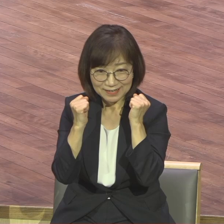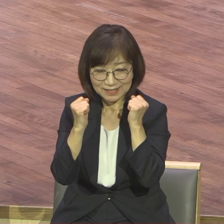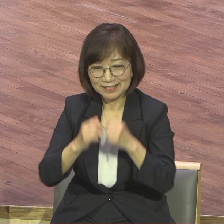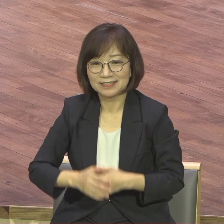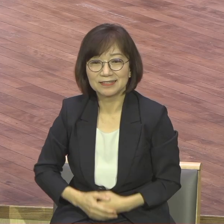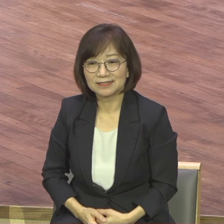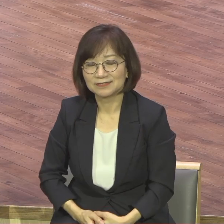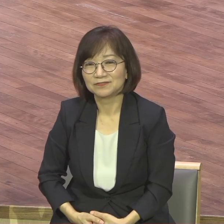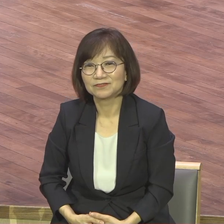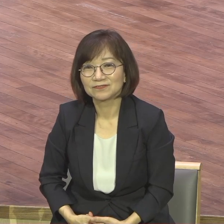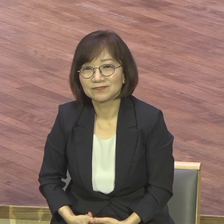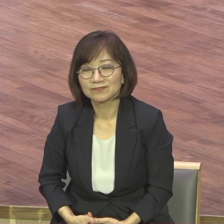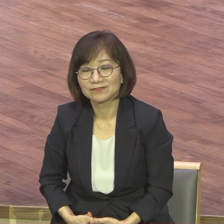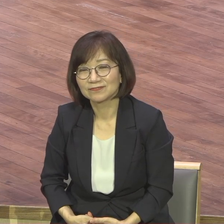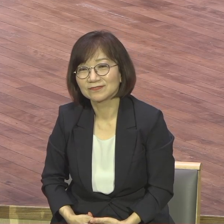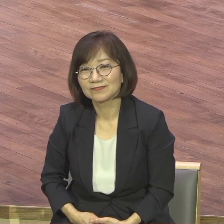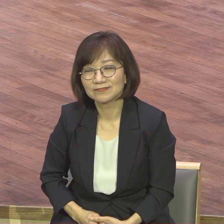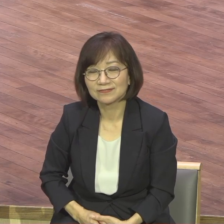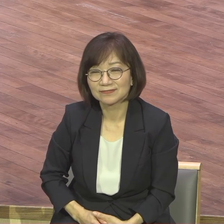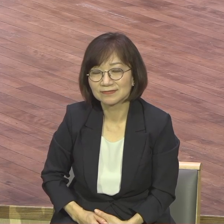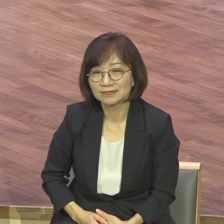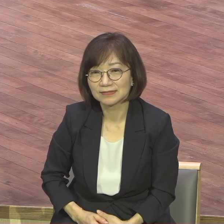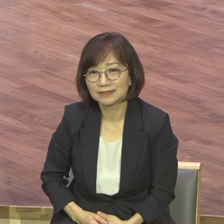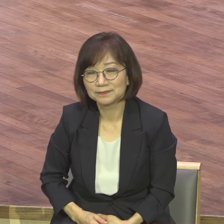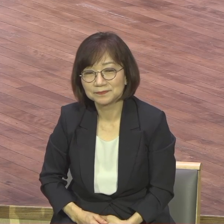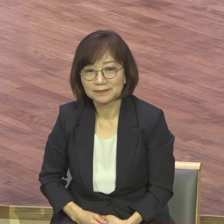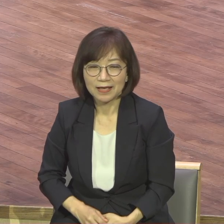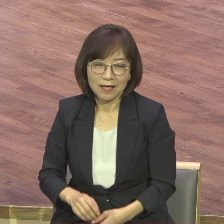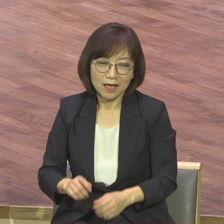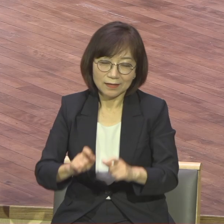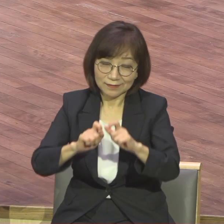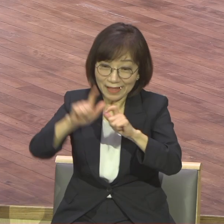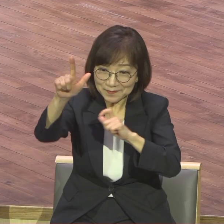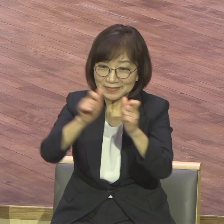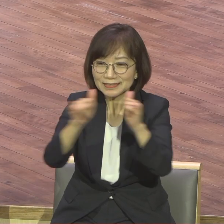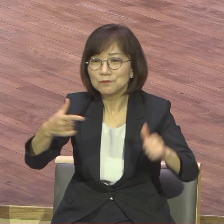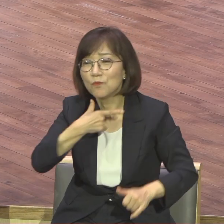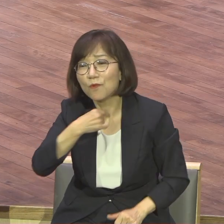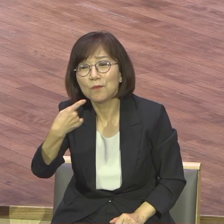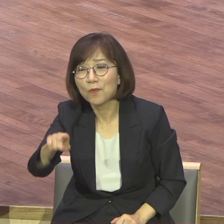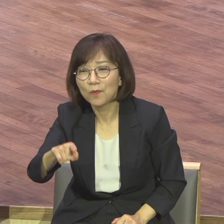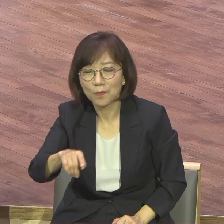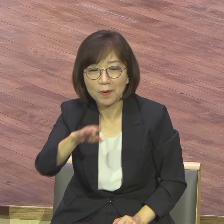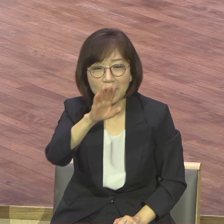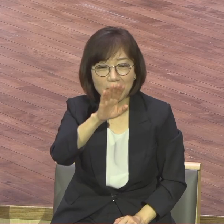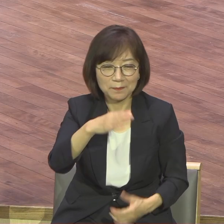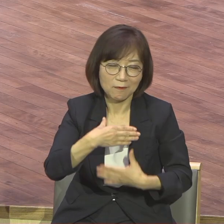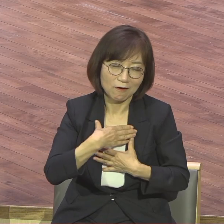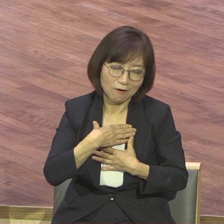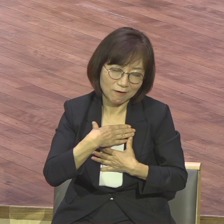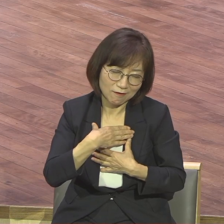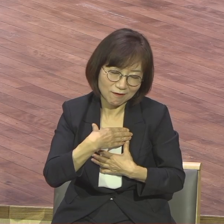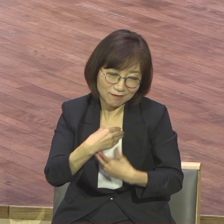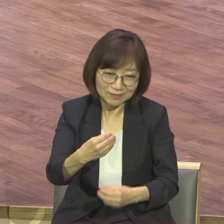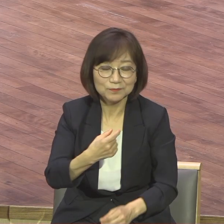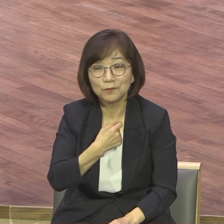많은 분들이요 평안을 원해요 평안 다 원하는 거잖아요 평안을 원하는데